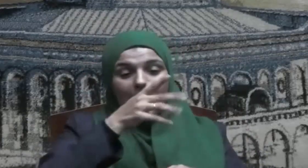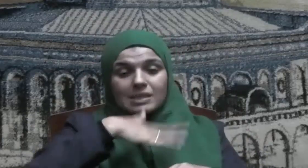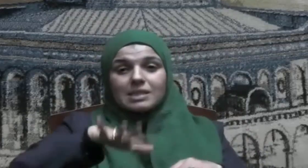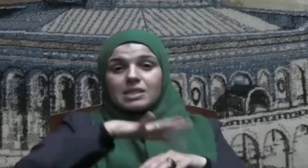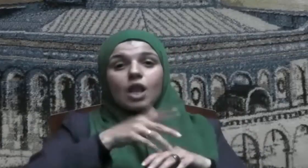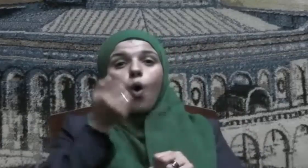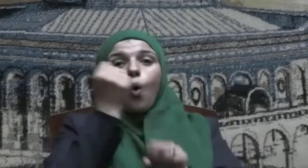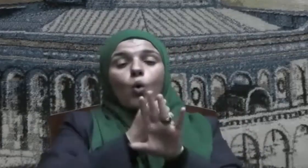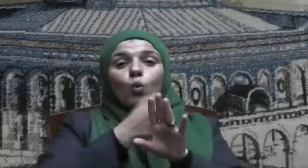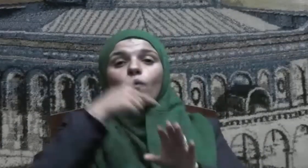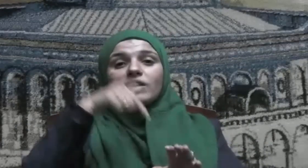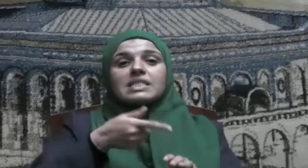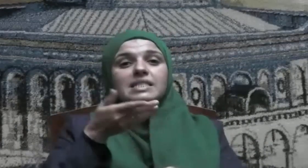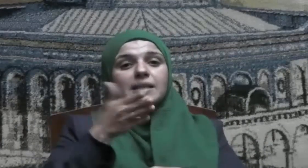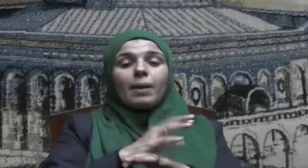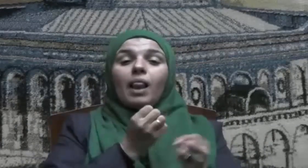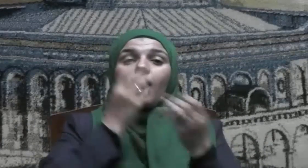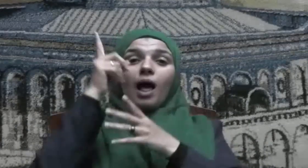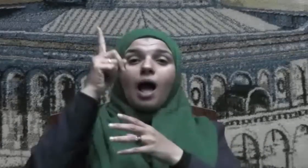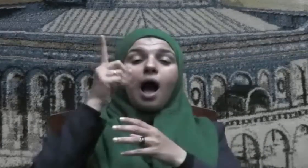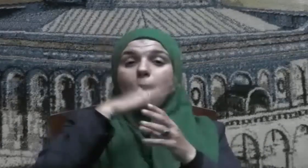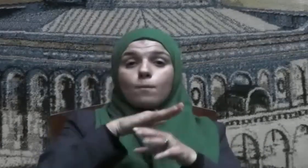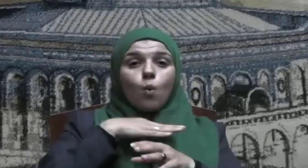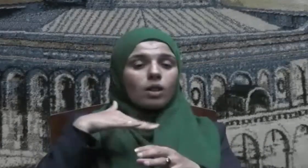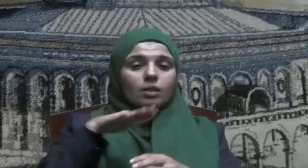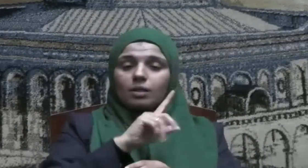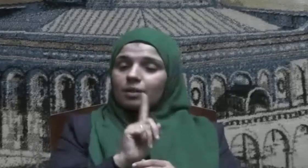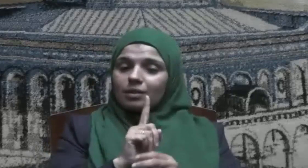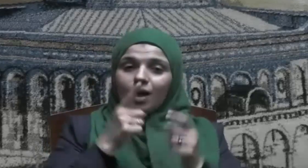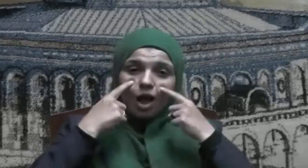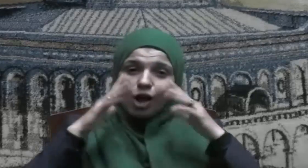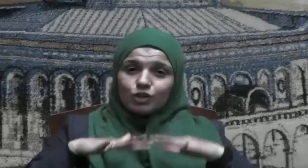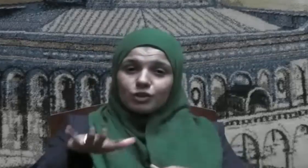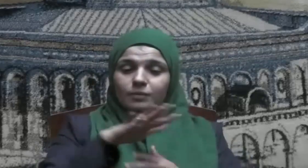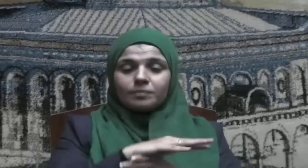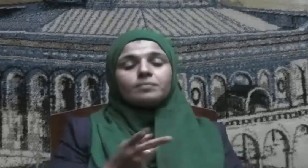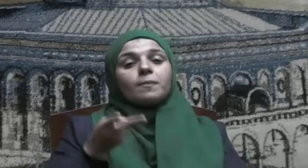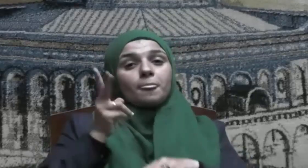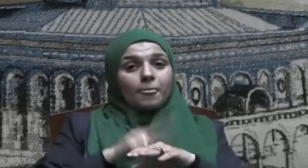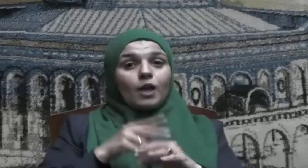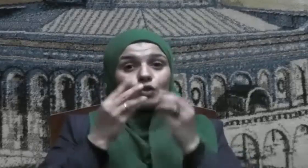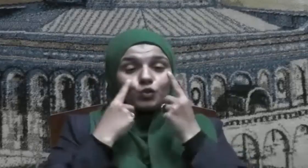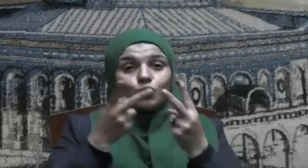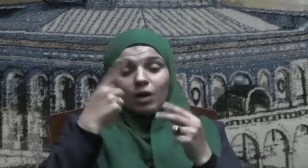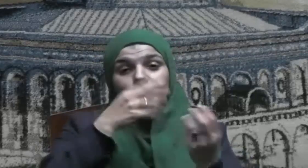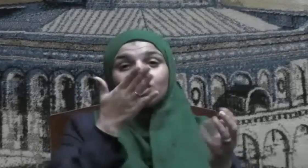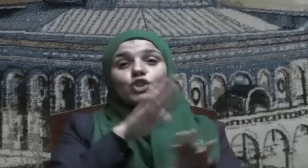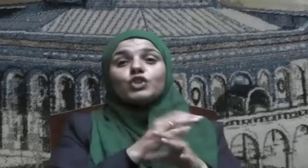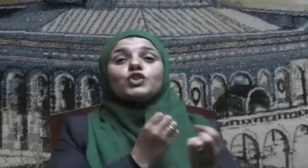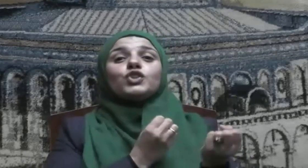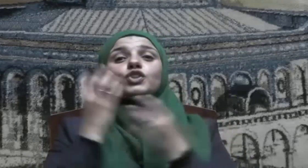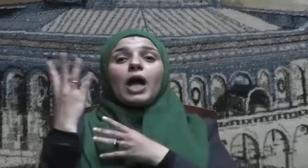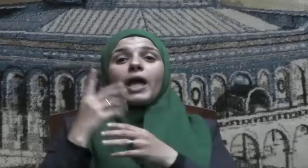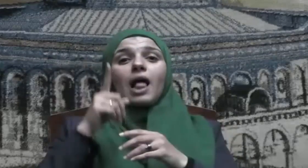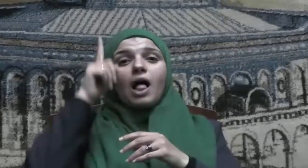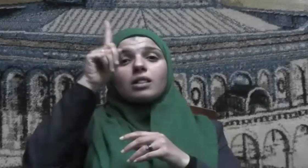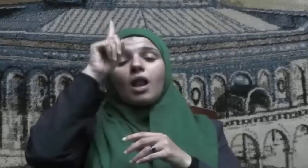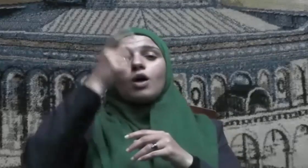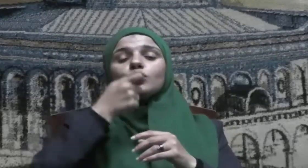حِسَبِي اللَّهِ أَمْوَاتَكَ ومن مدات للشهداء أن للشهيد عند ربه ست حصار